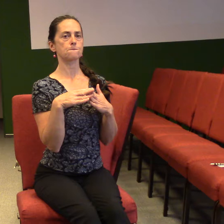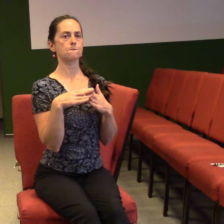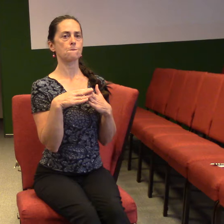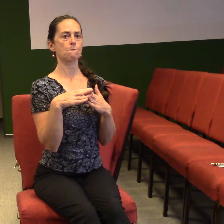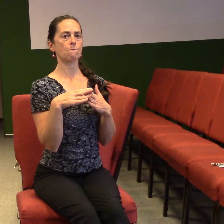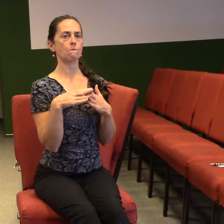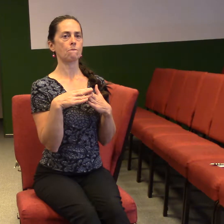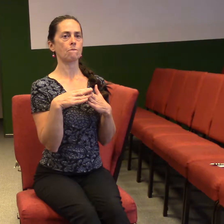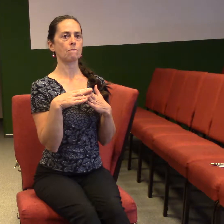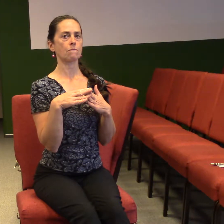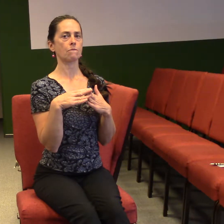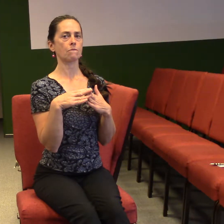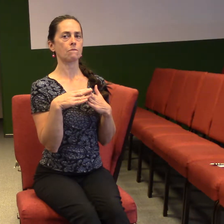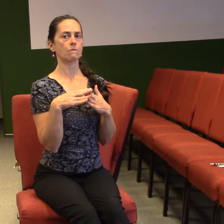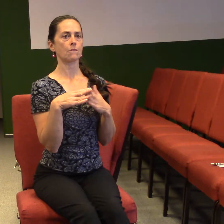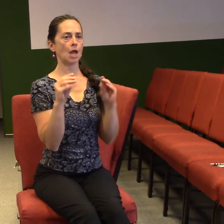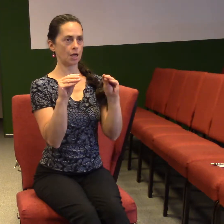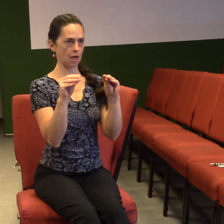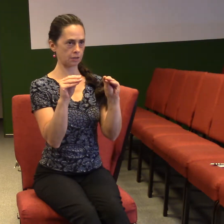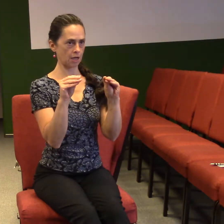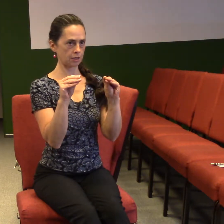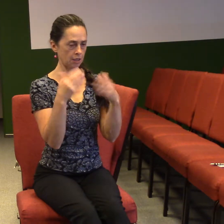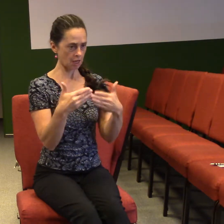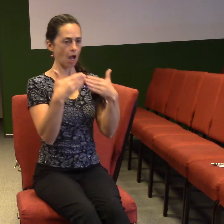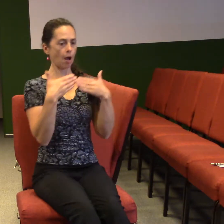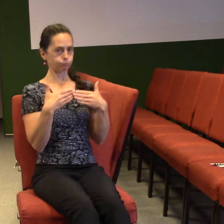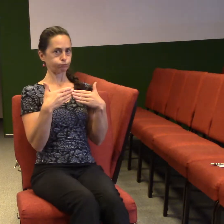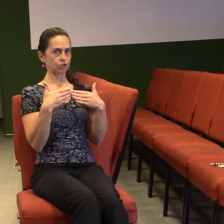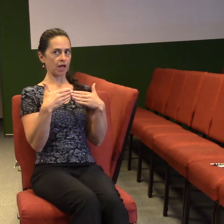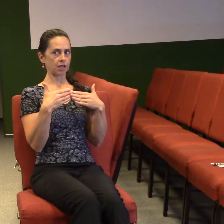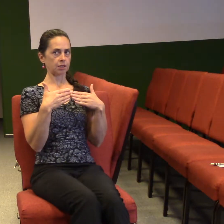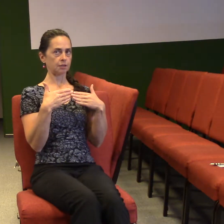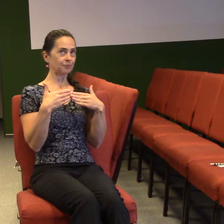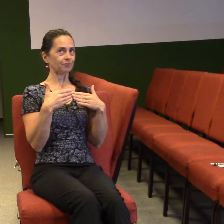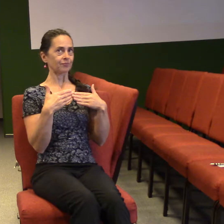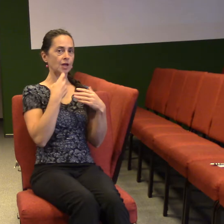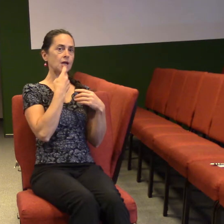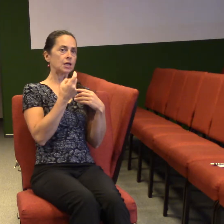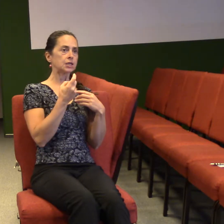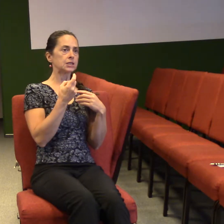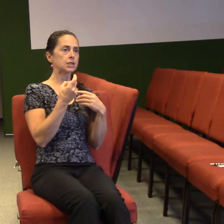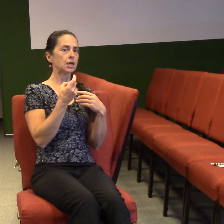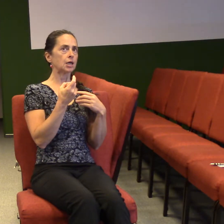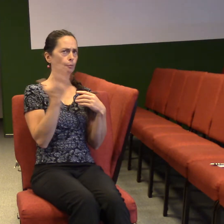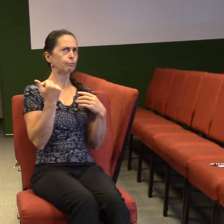To, co věřím, že mi tak pánu na srdce dneska pro vás, tak chtěl jsem říct, že při chvalách jsem tak prožíval takovou věc jednu,